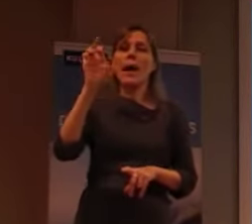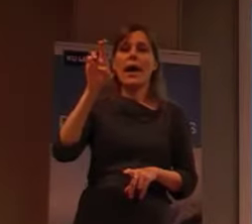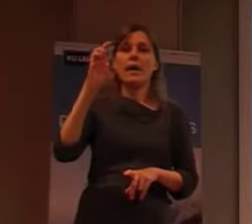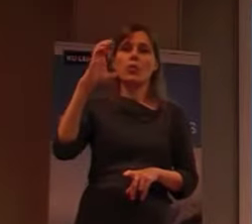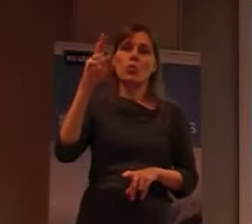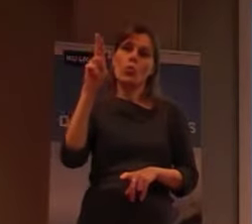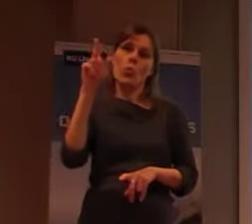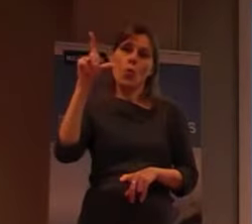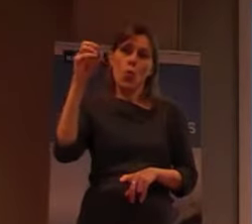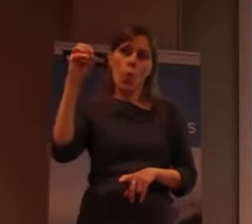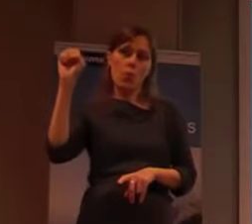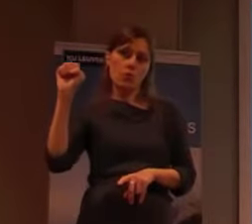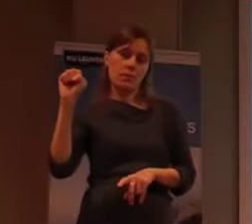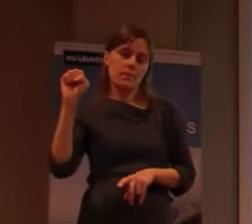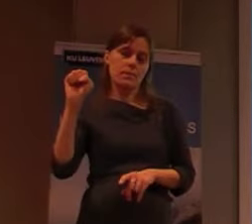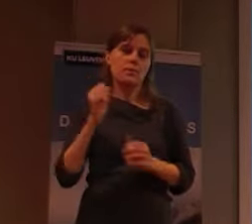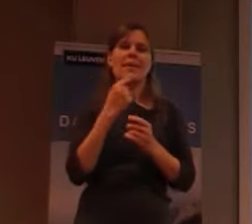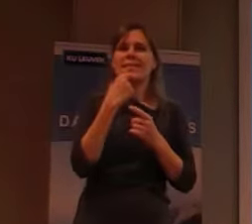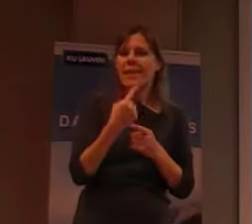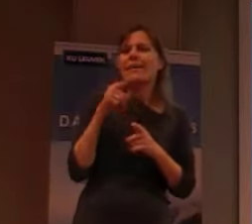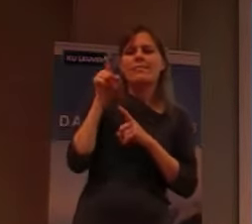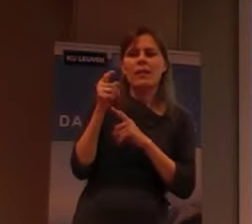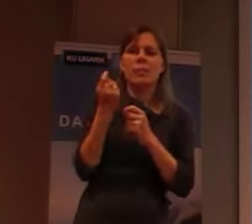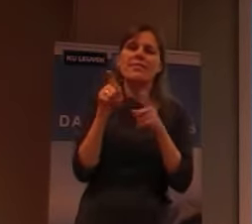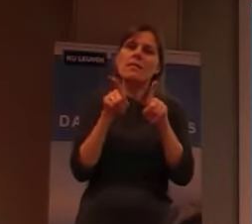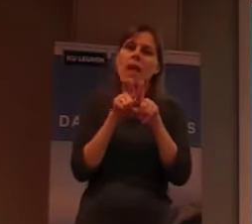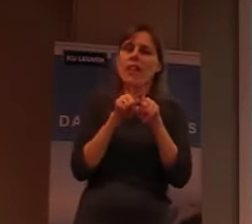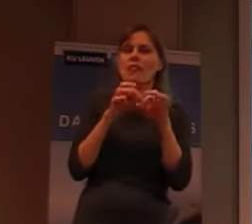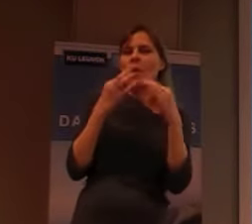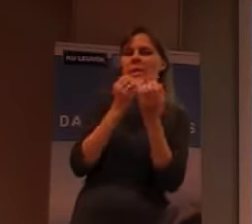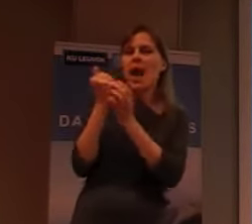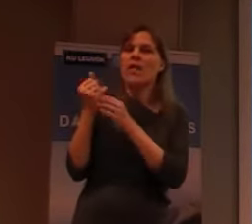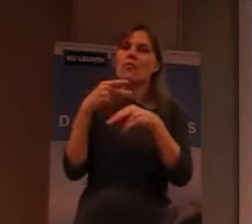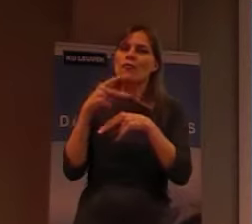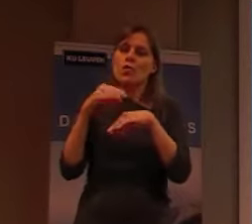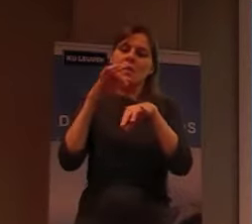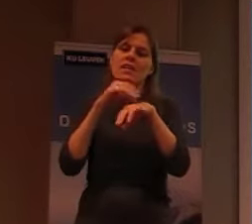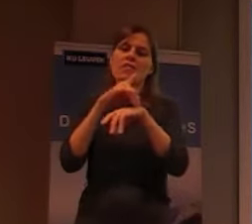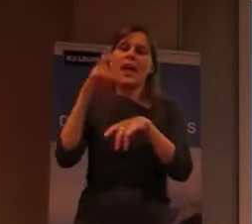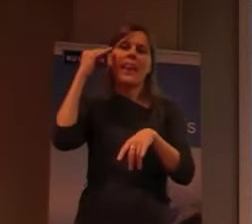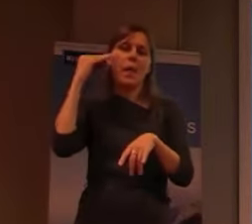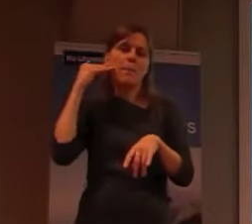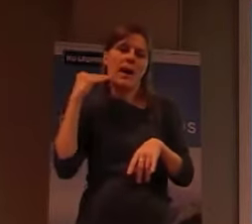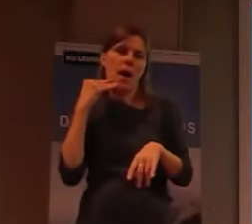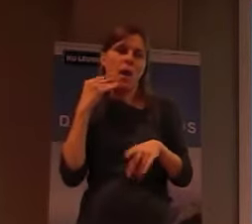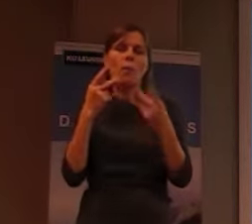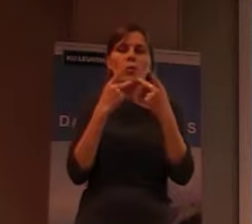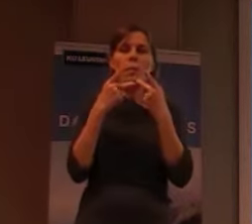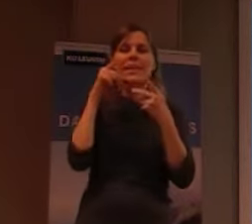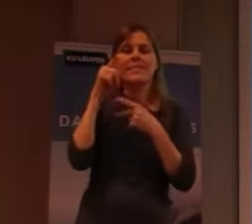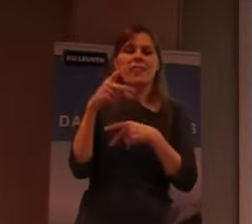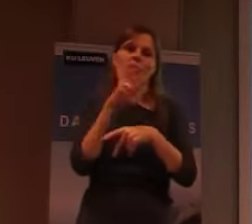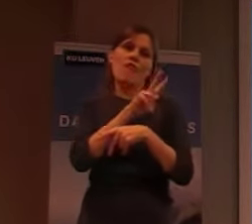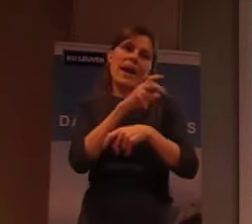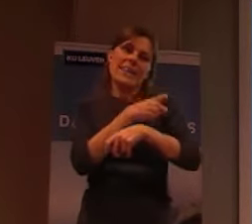van dezelfde familie, van ziektes, als repra. En, men probeert eigenlijk, nu, het vaccin, van